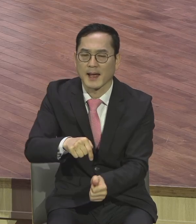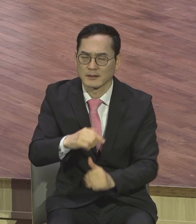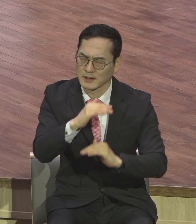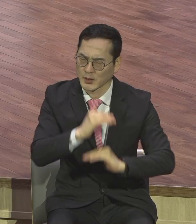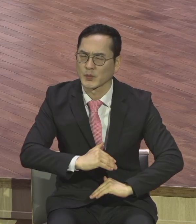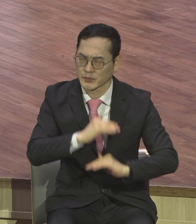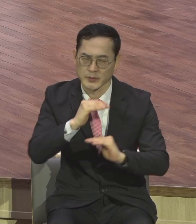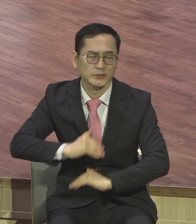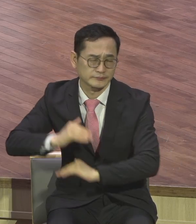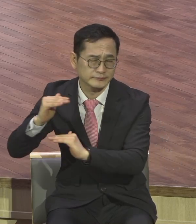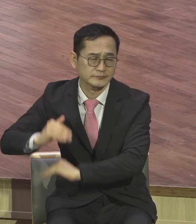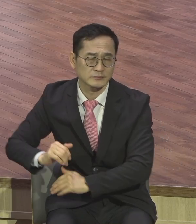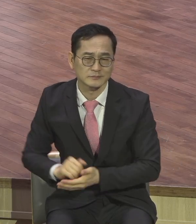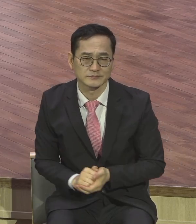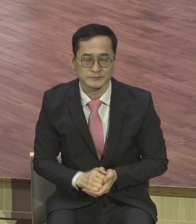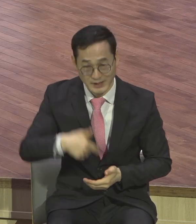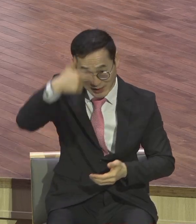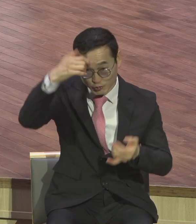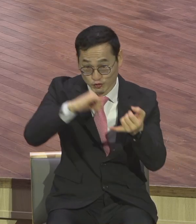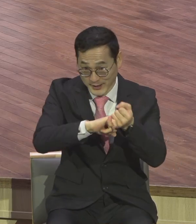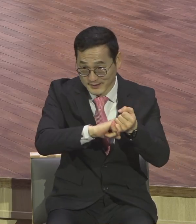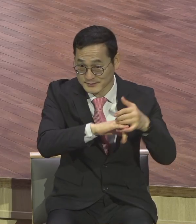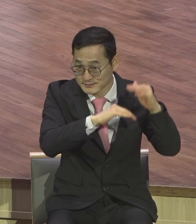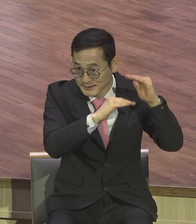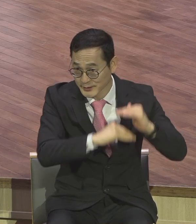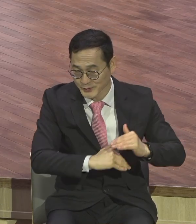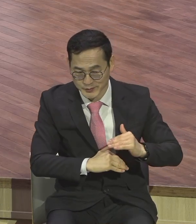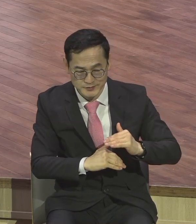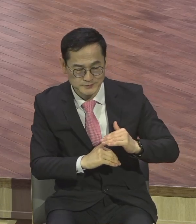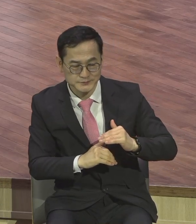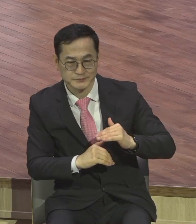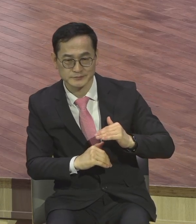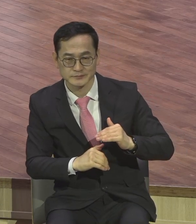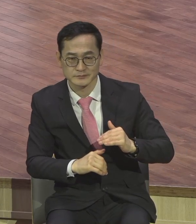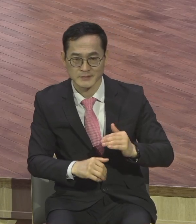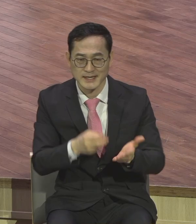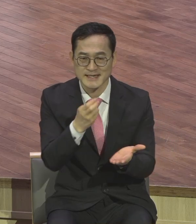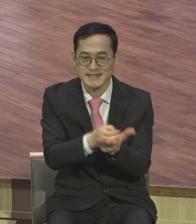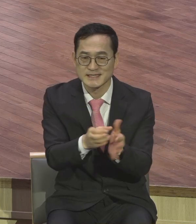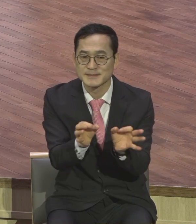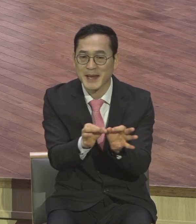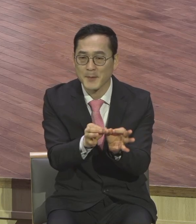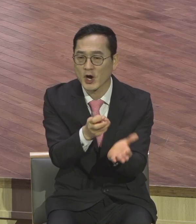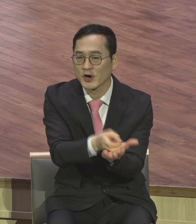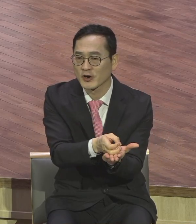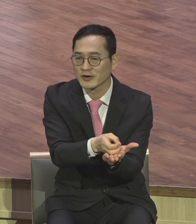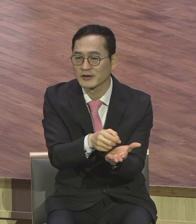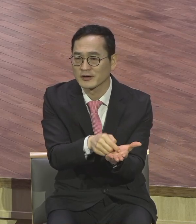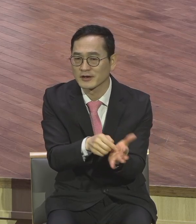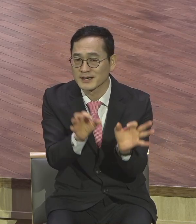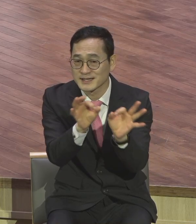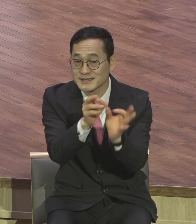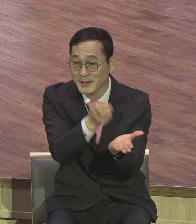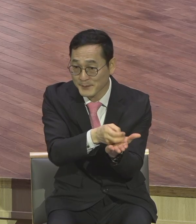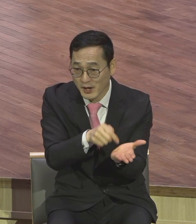구약 시대에는 구약에 보면 십계명이 중요하잖아요. 십계명 중에서 오계명.